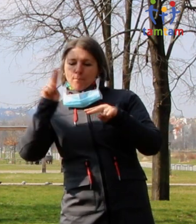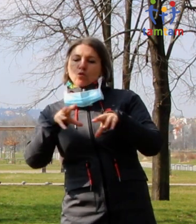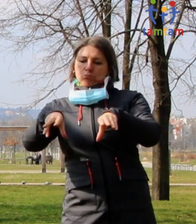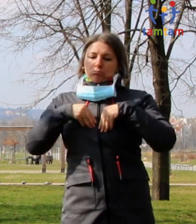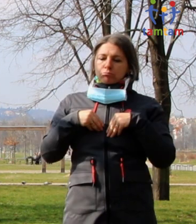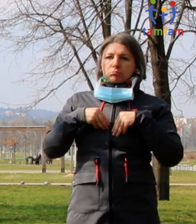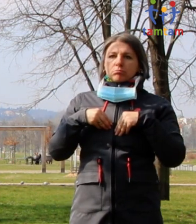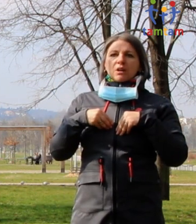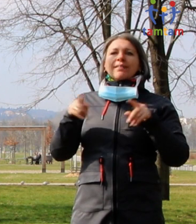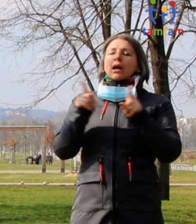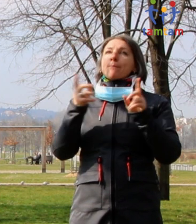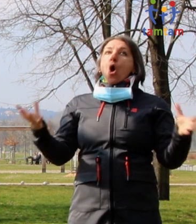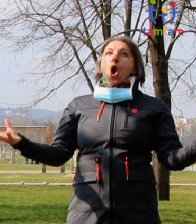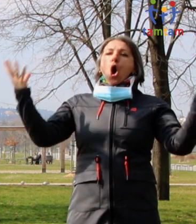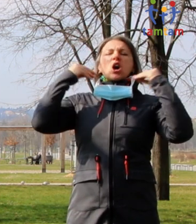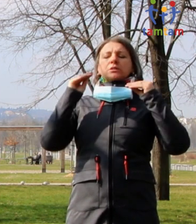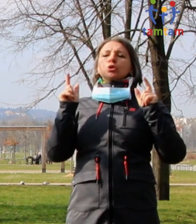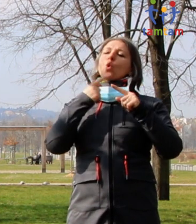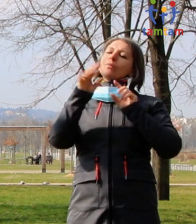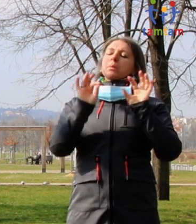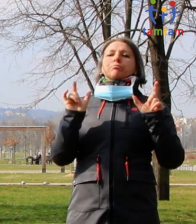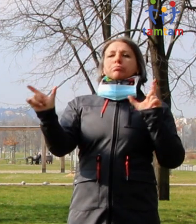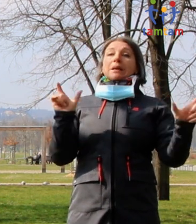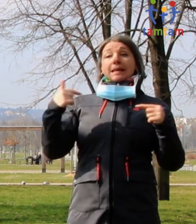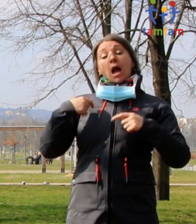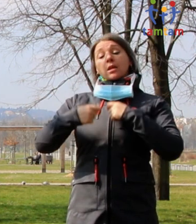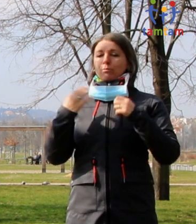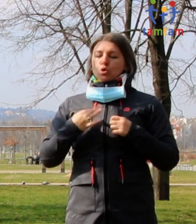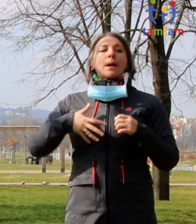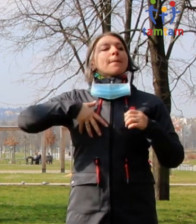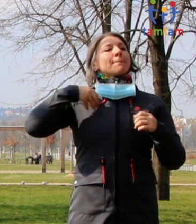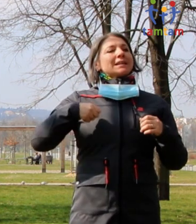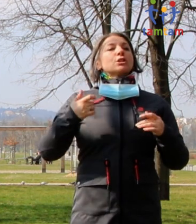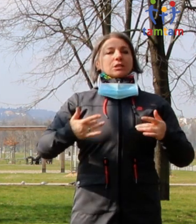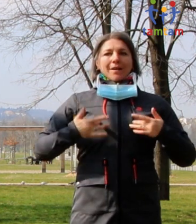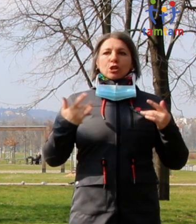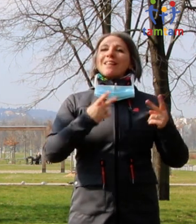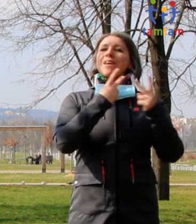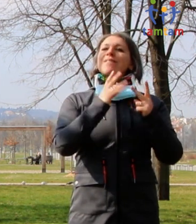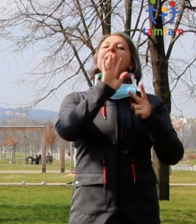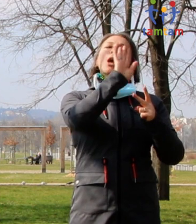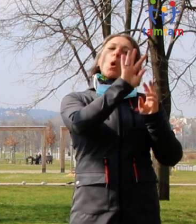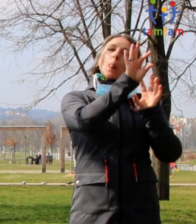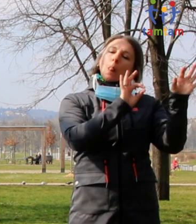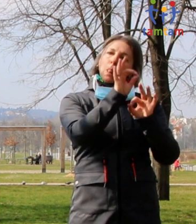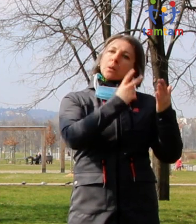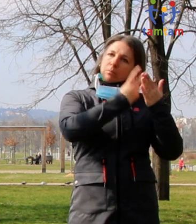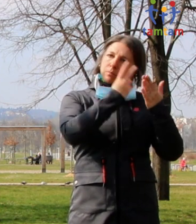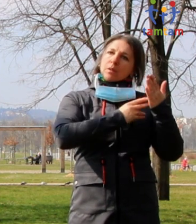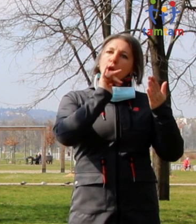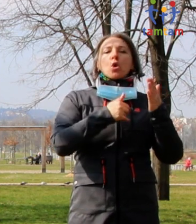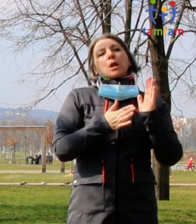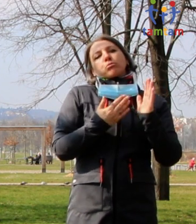Já osobně to dělám tak, že sleduji webové stránky ministerstva zdravotnictví a sleduji je